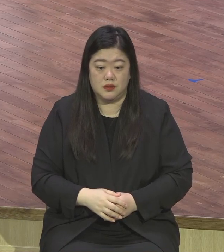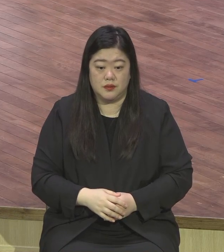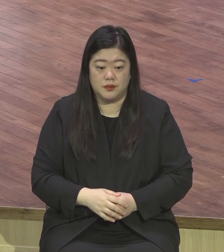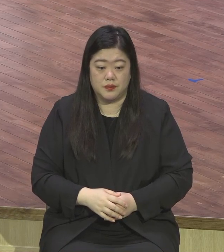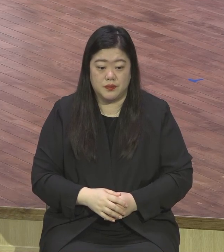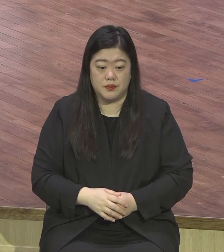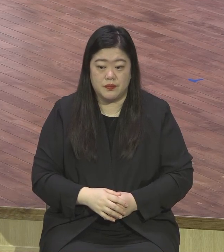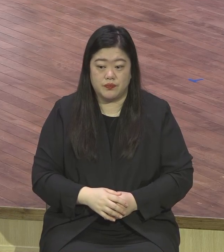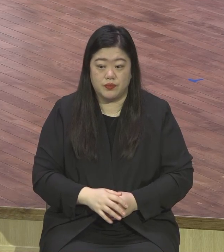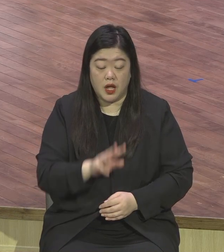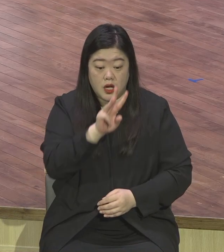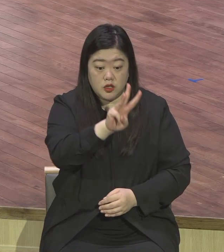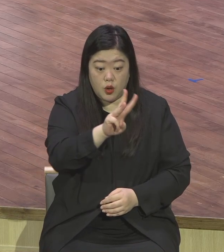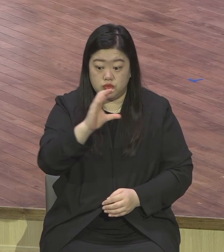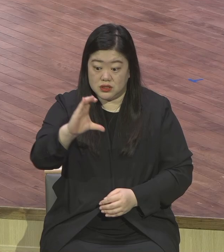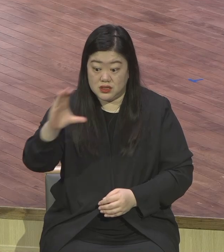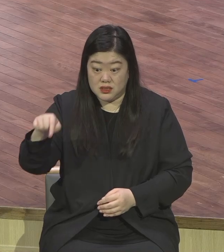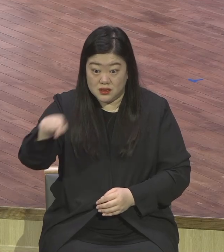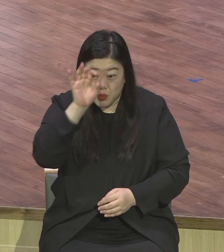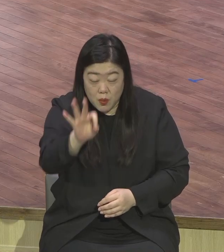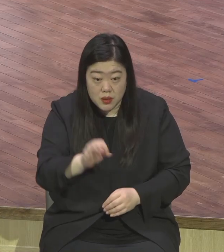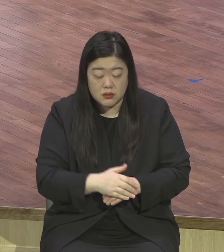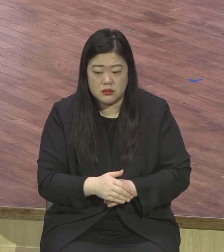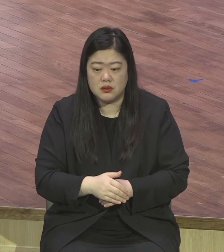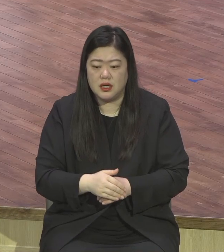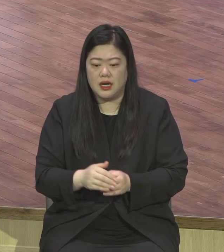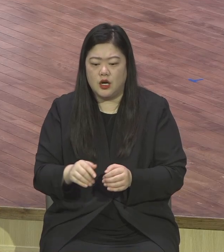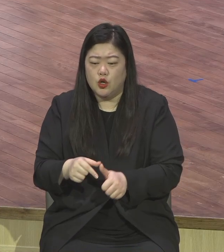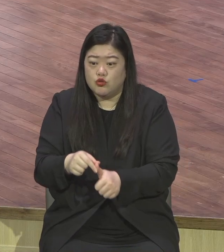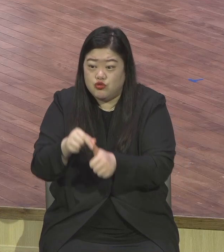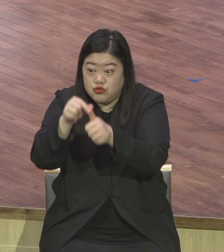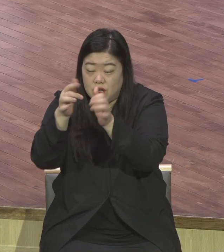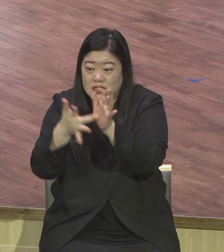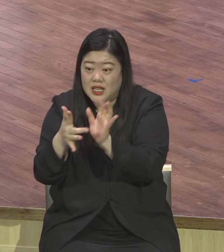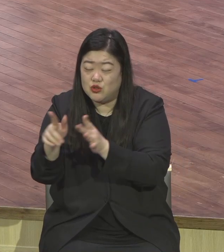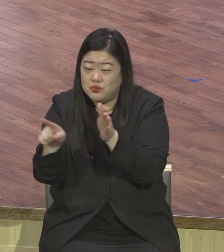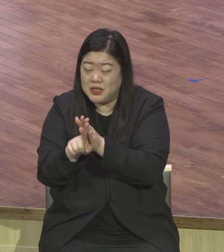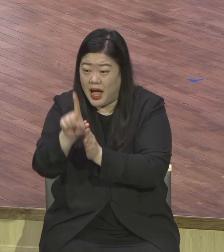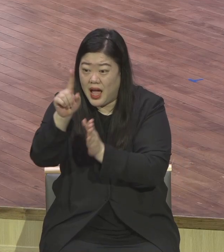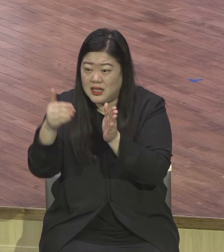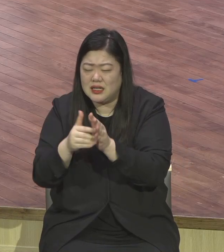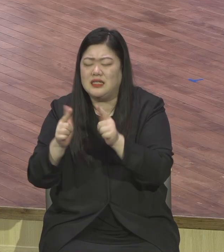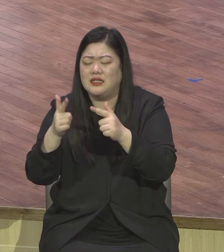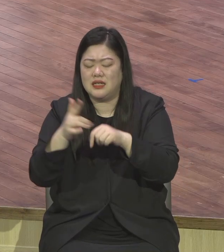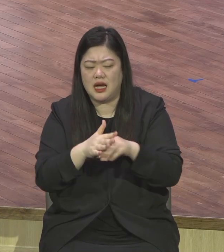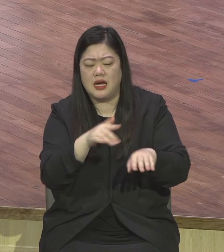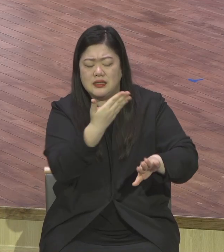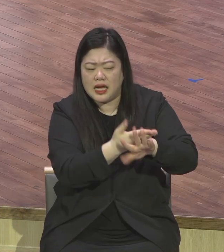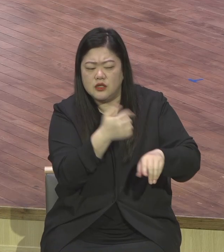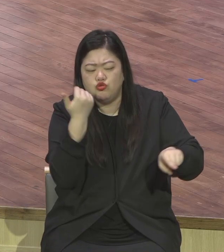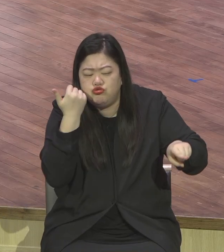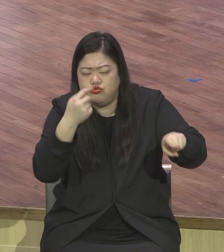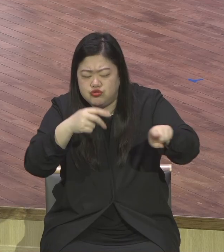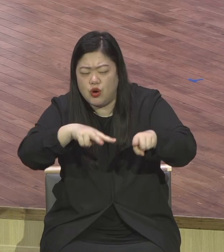모든 종교 교회와가 선임이 와서 또 석유하고 목사가